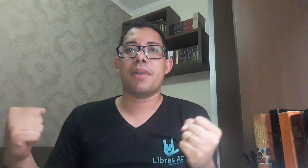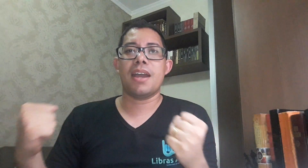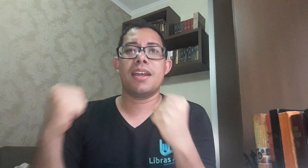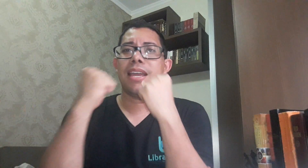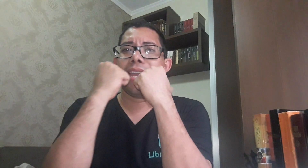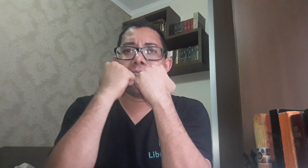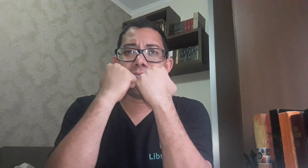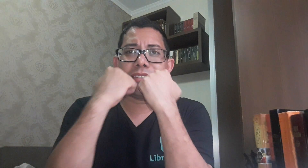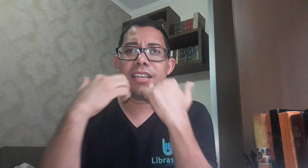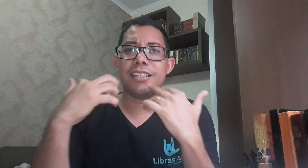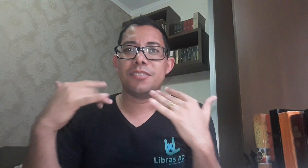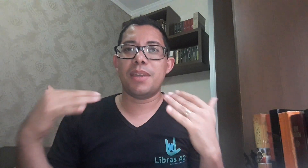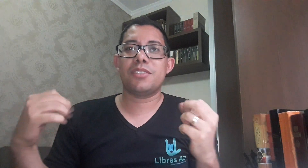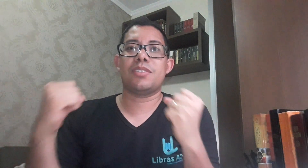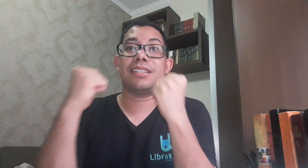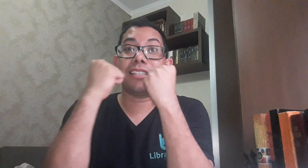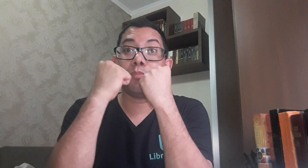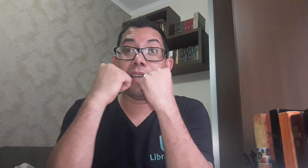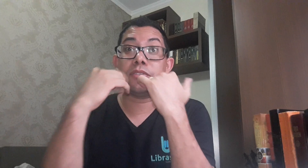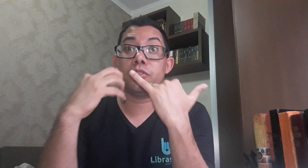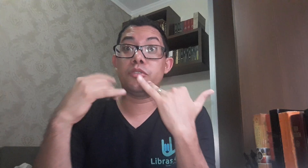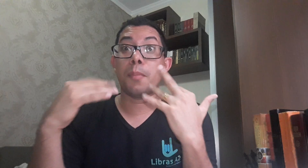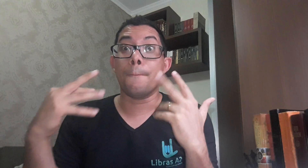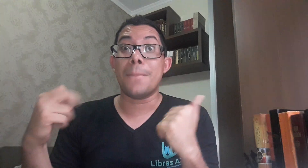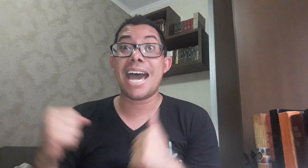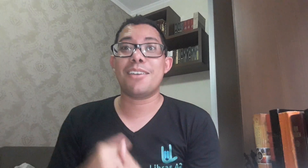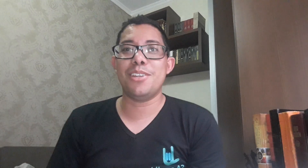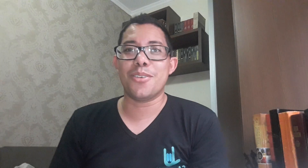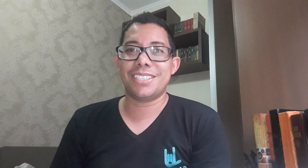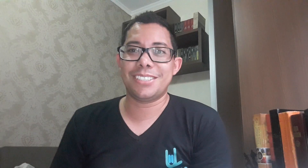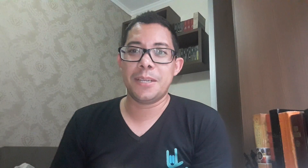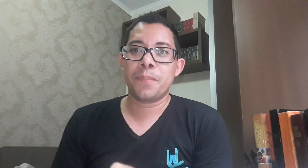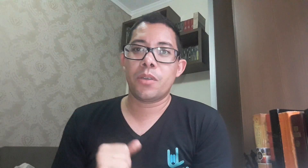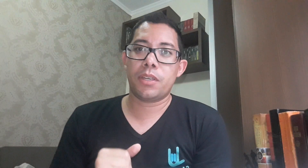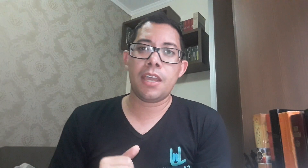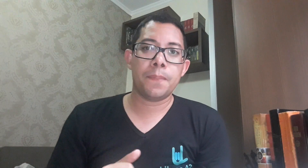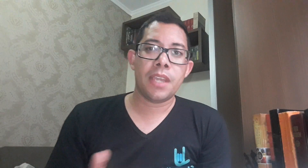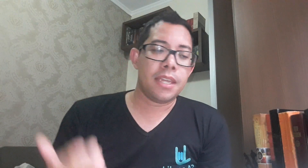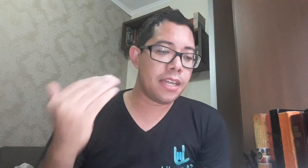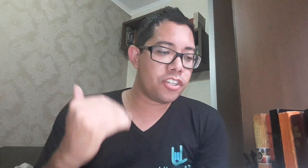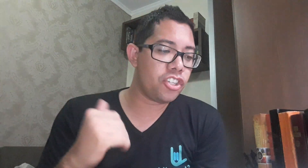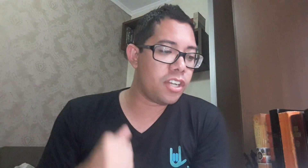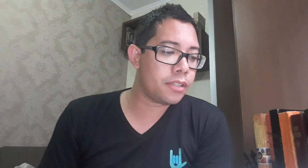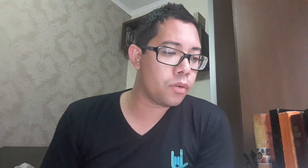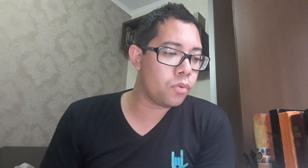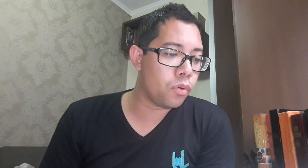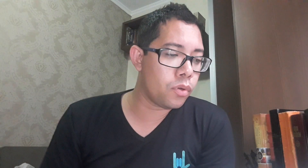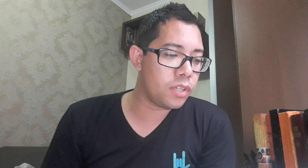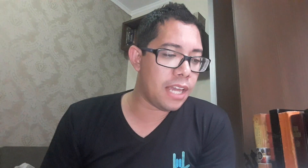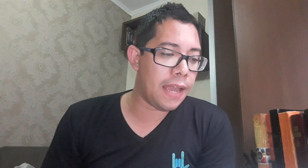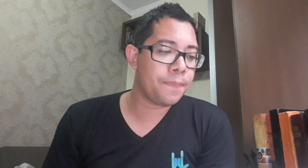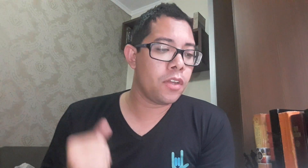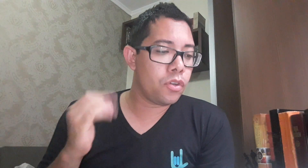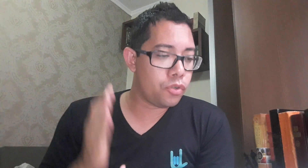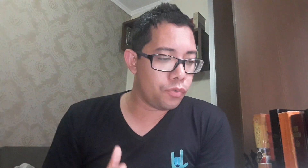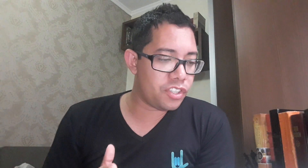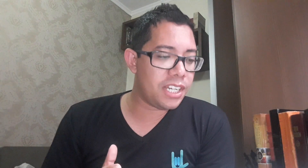par. Essas ricas bênçãos, essas bênçãos maravilhosas. Ok? E aí a gente entra no coro que é chuvas de